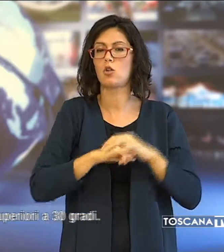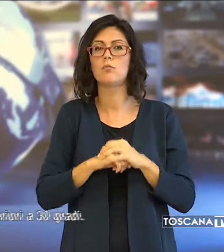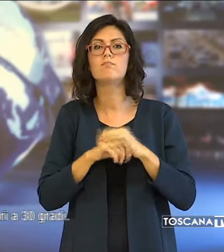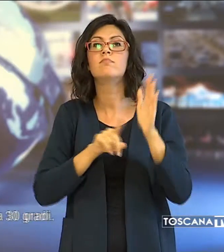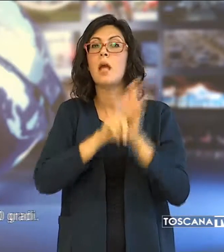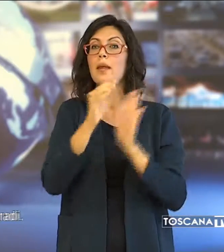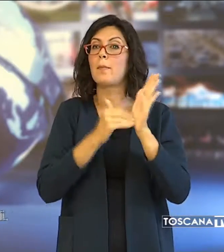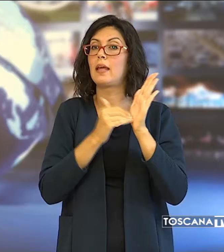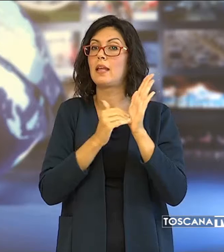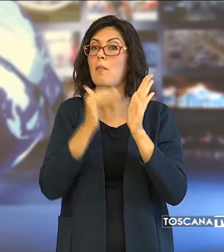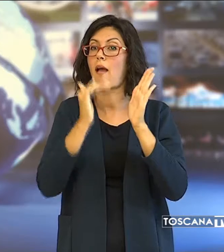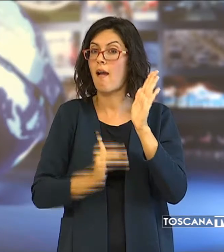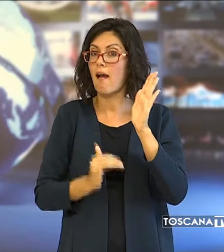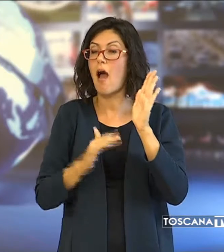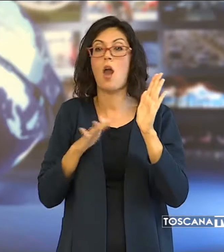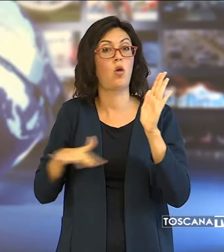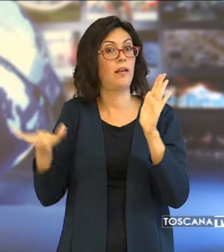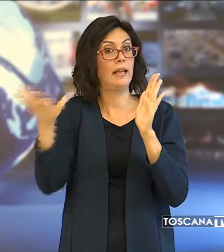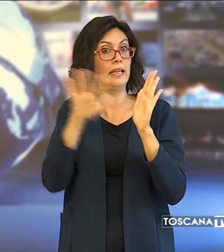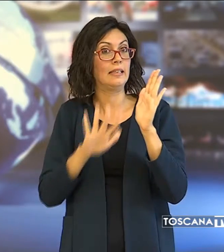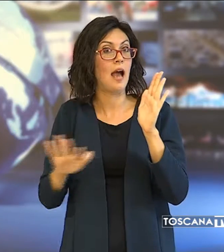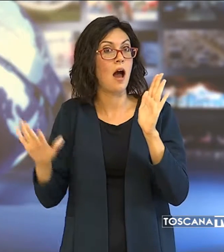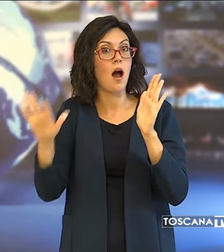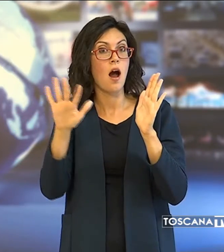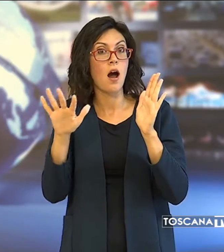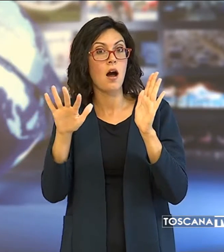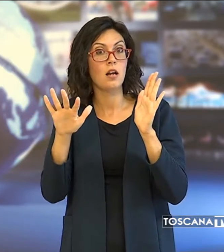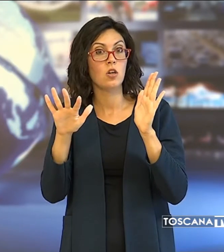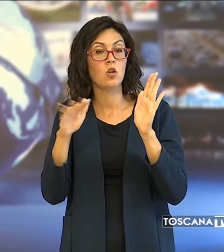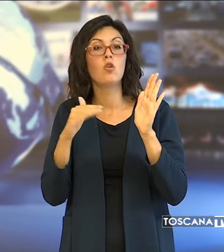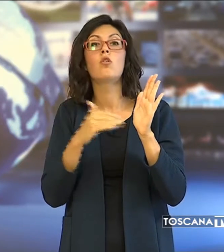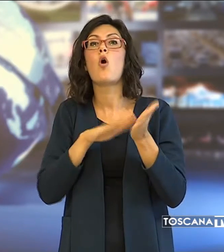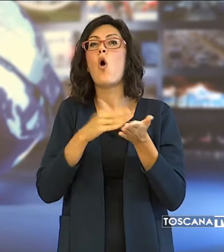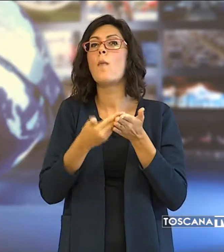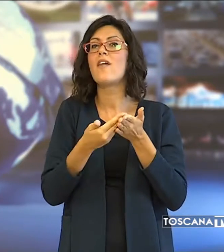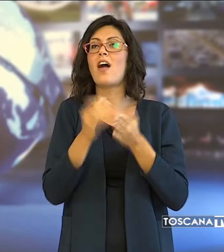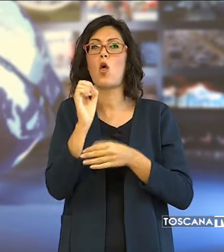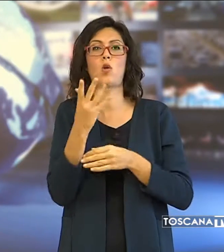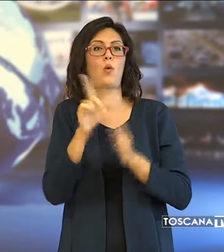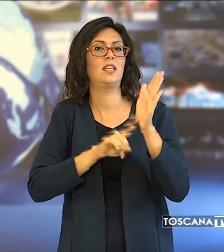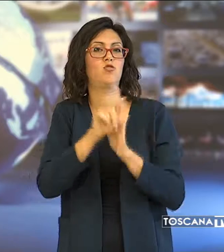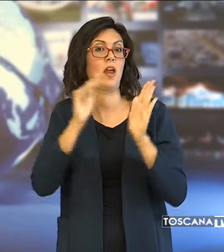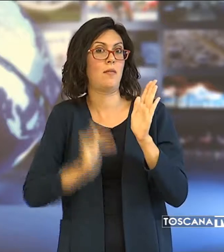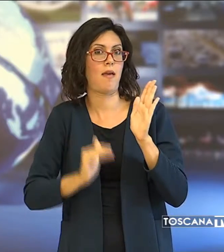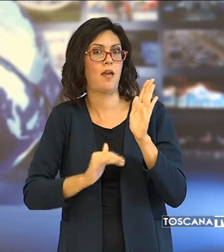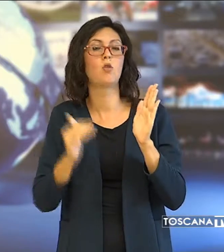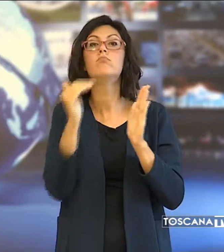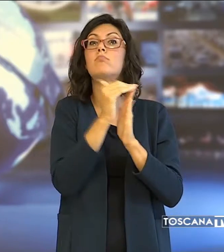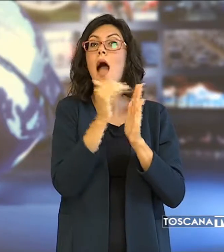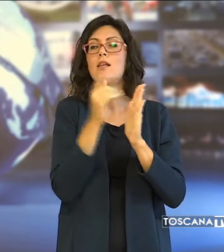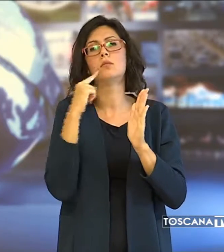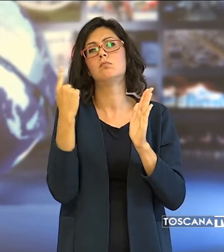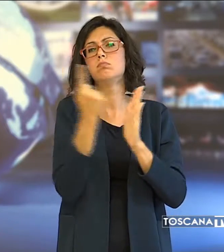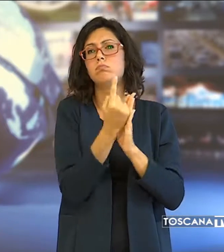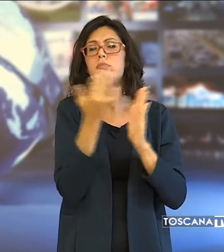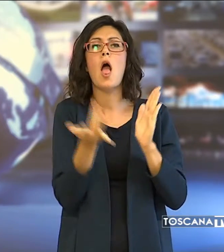in calo sulle zone interne con valori inferiori a 15 gradi, massime stazionarie